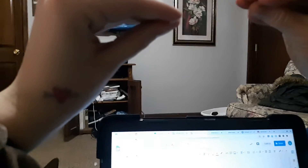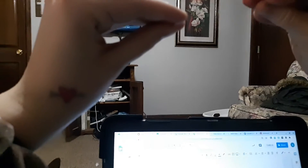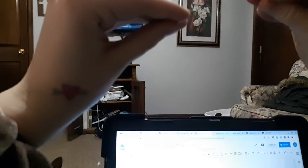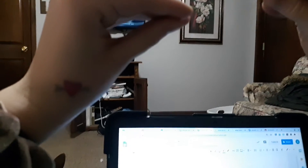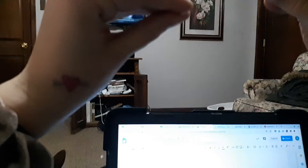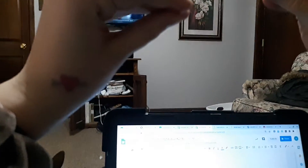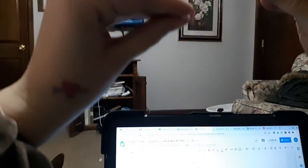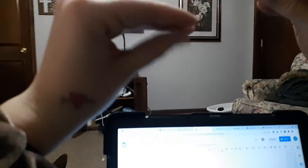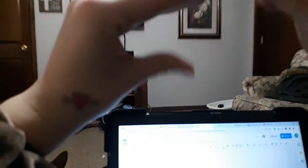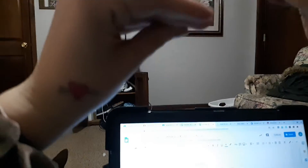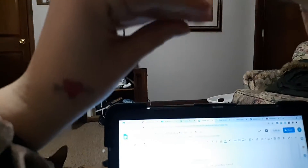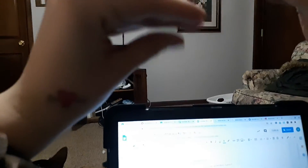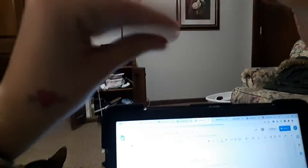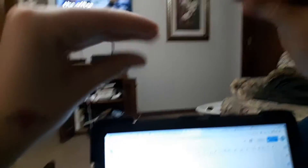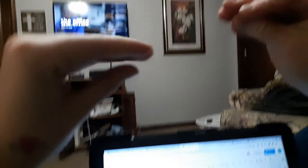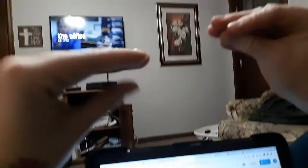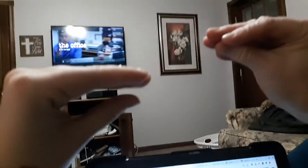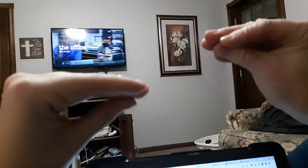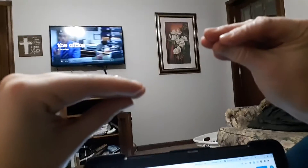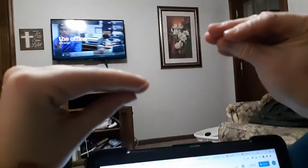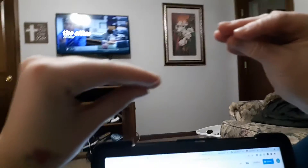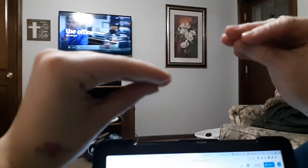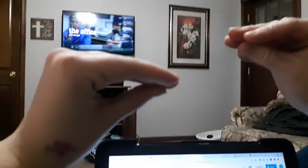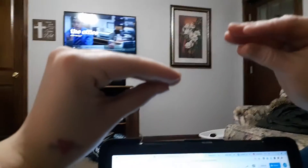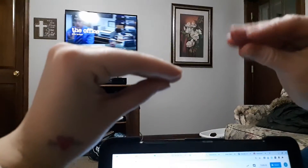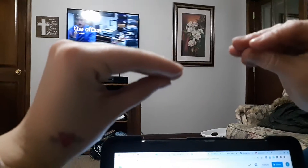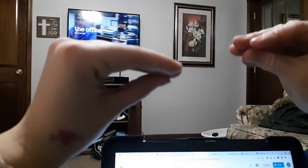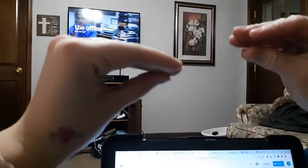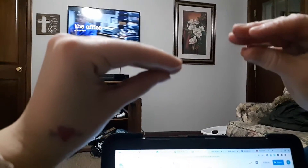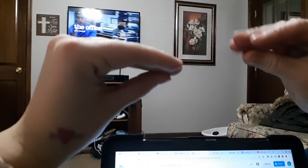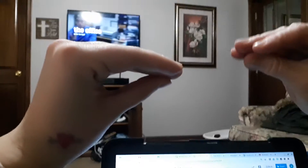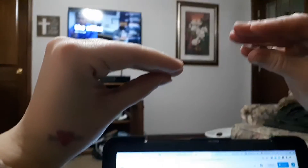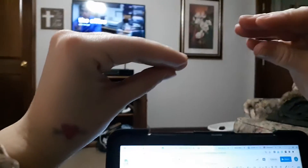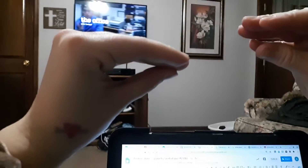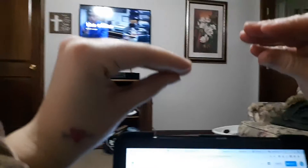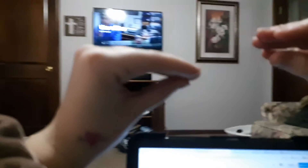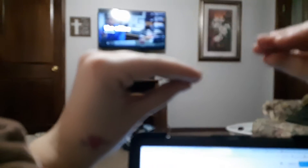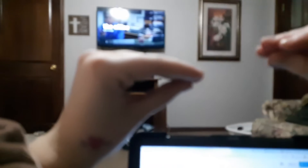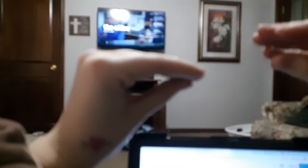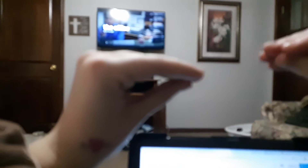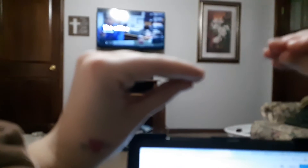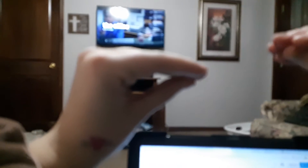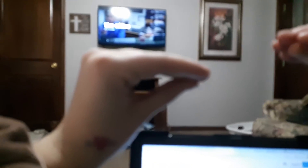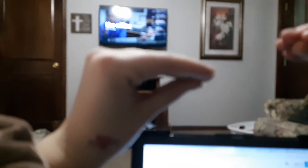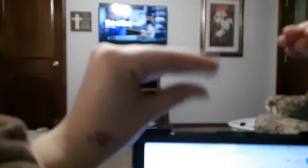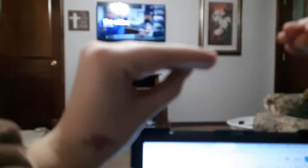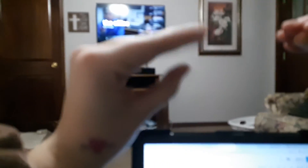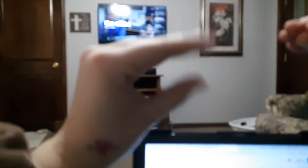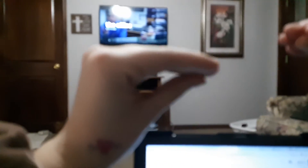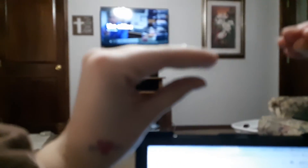Hola, ¿cómo le va? Hola, soy buena. ¿Y tú? Igualmente.